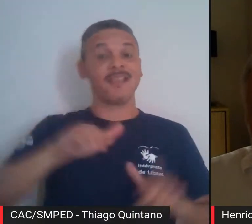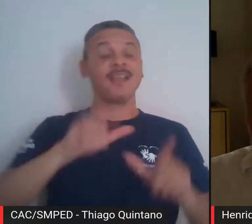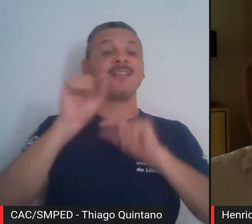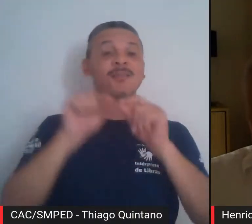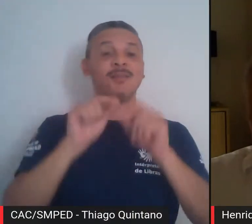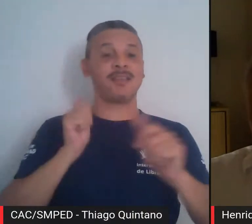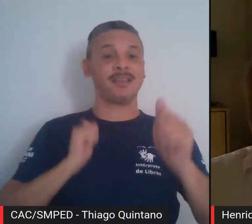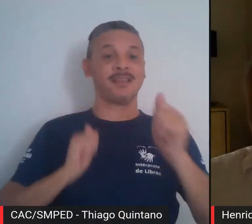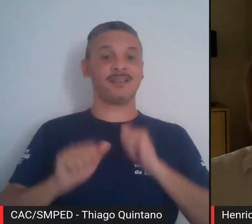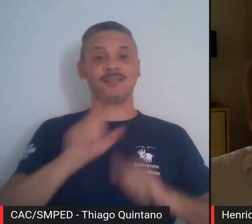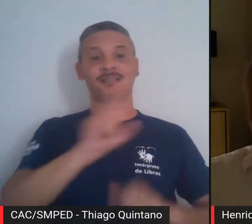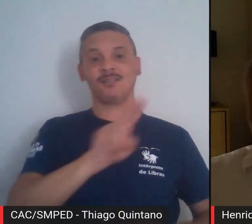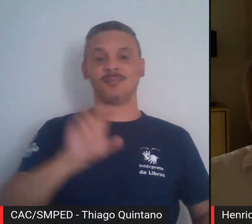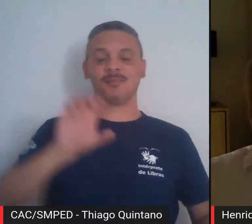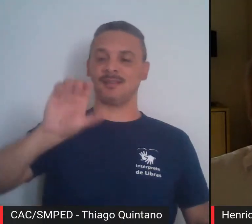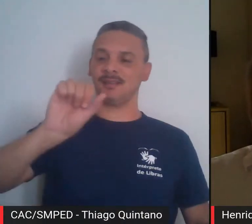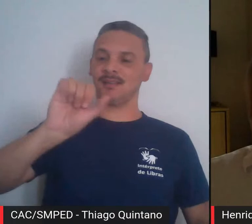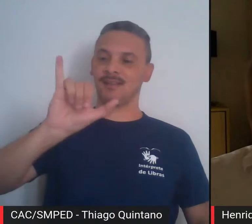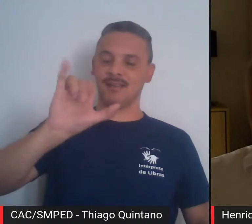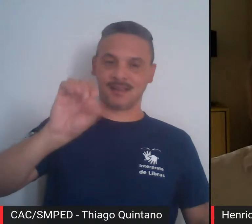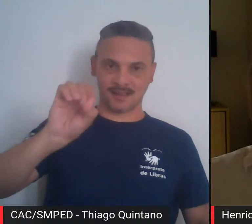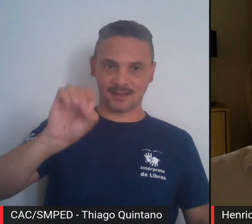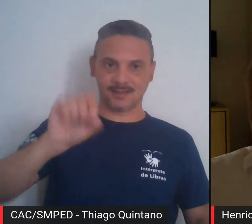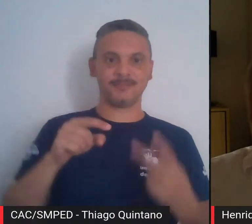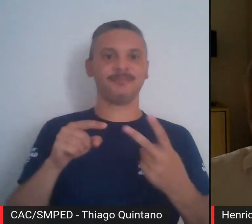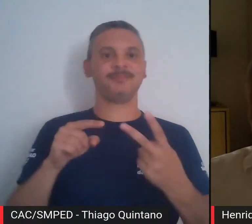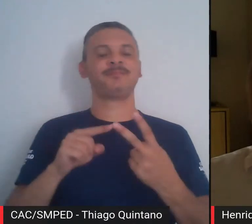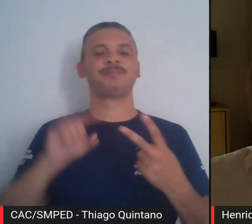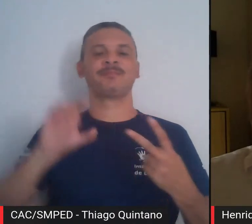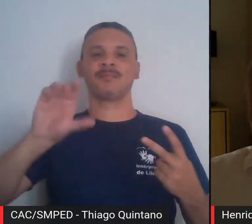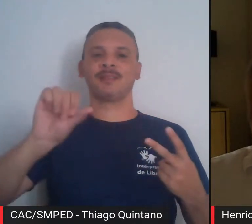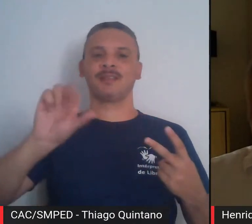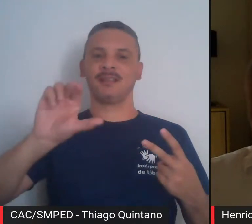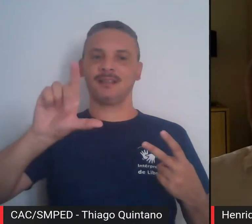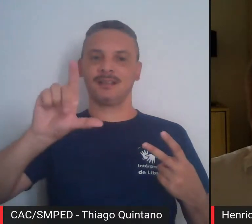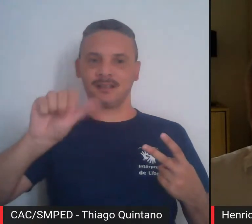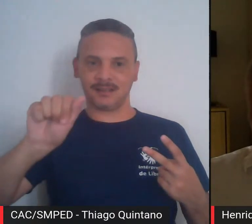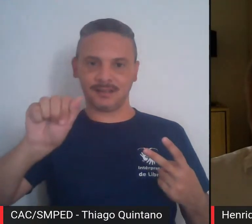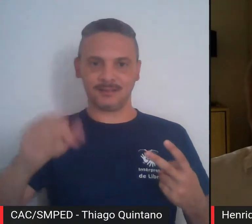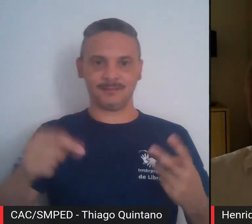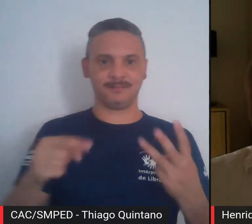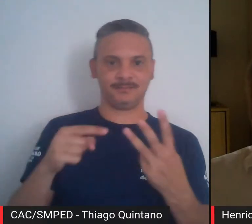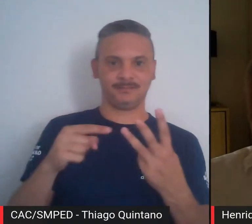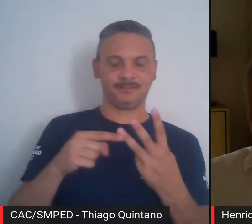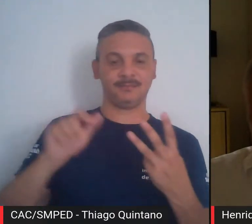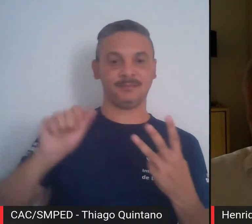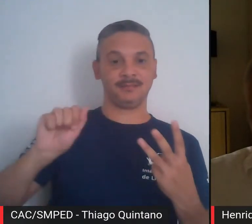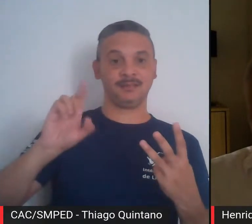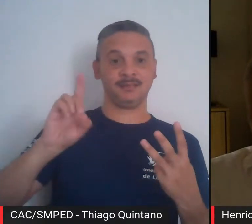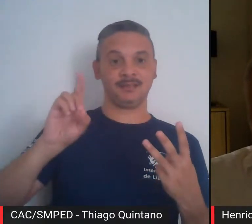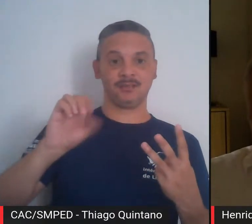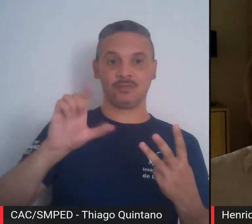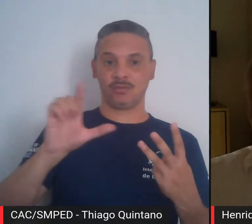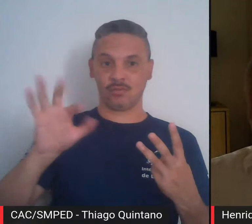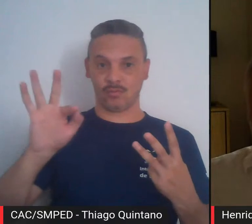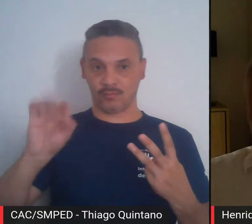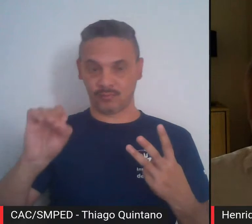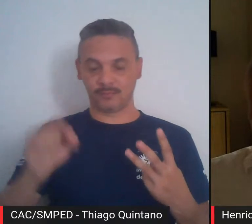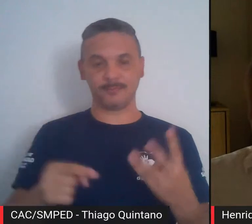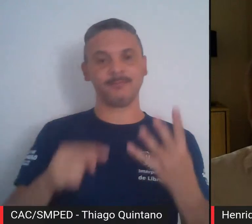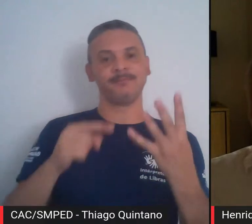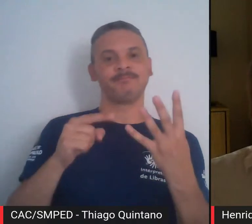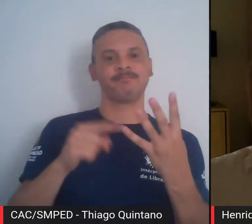o artista Caio Reisavitz, a designer Carla Zocchio, o crítico Adolfo Monterro Navas e o